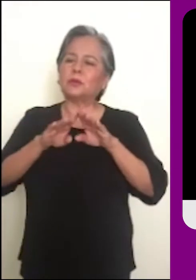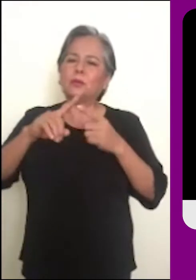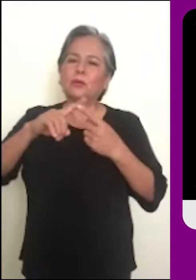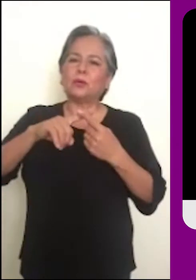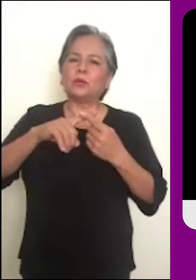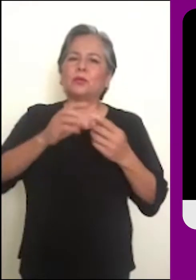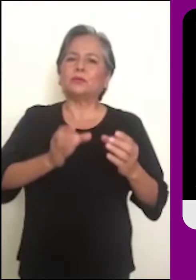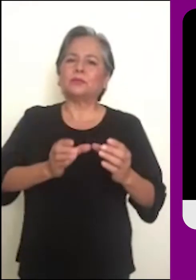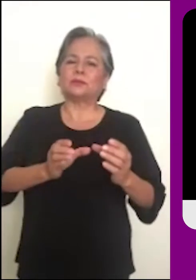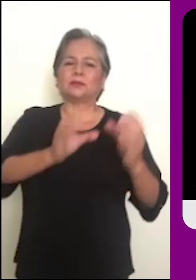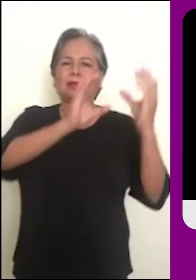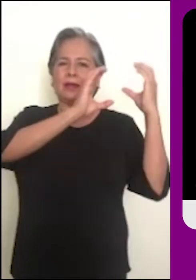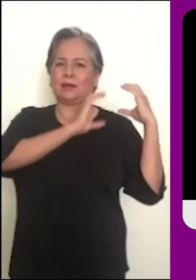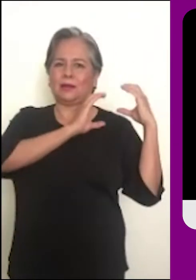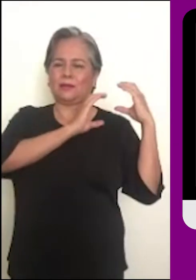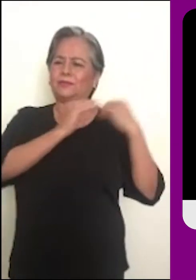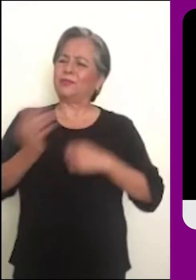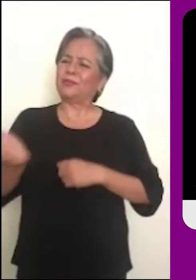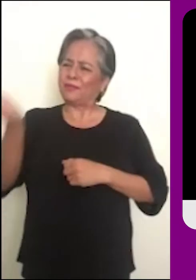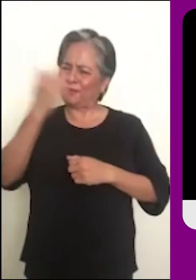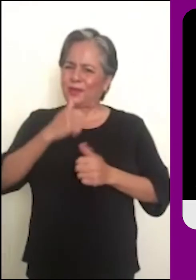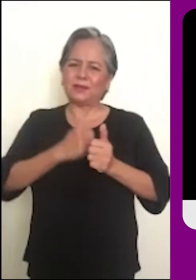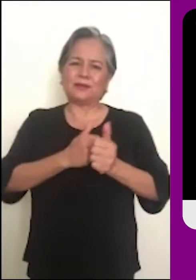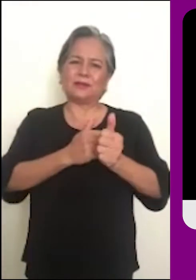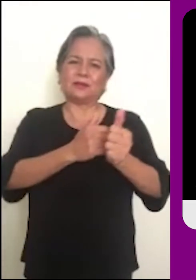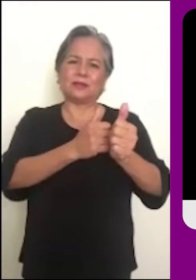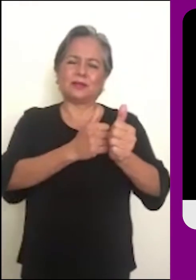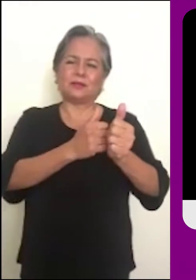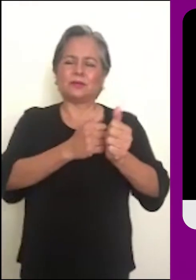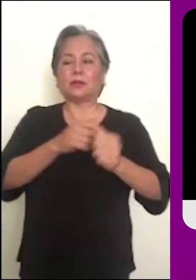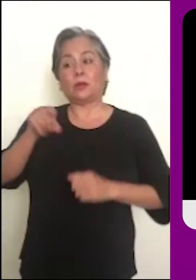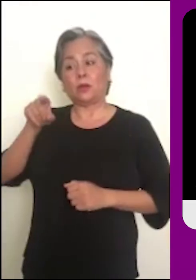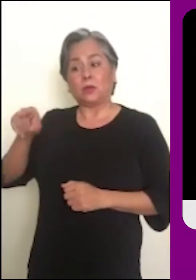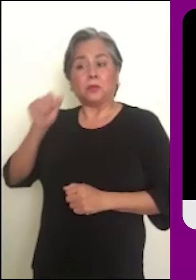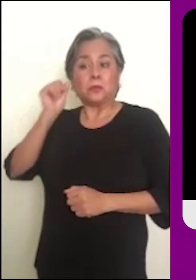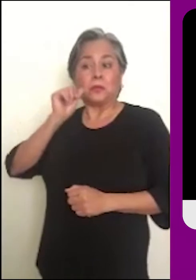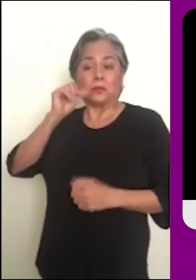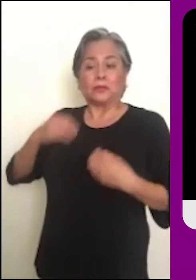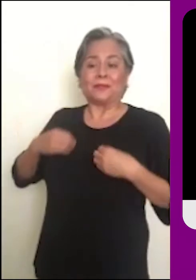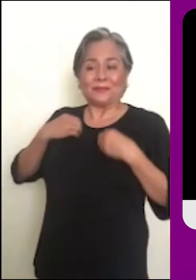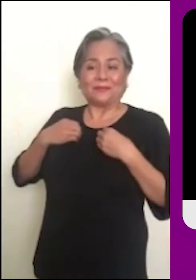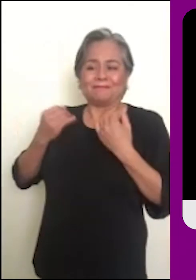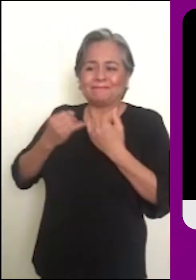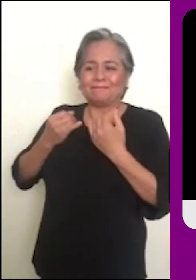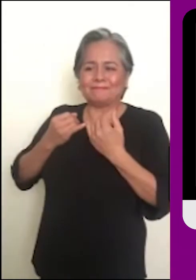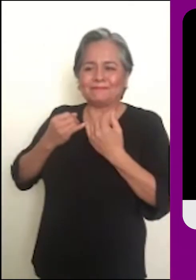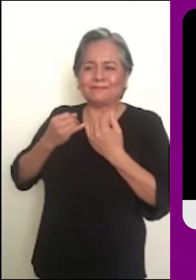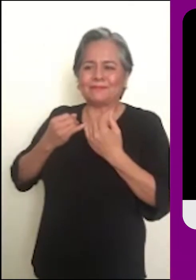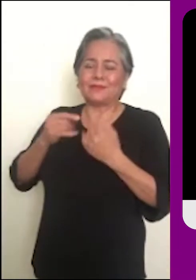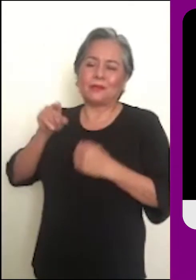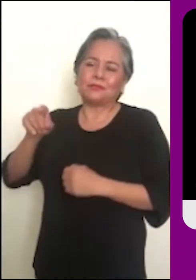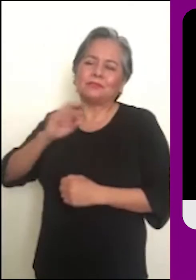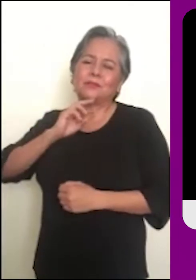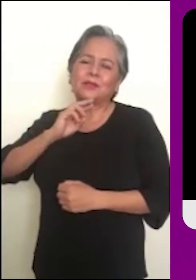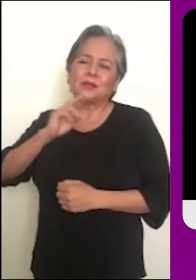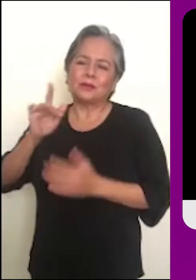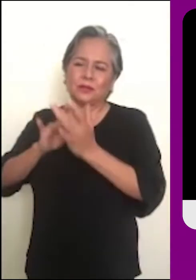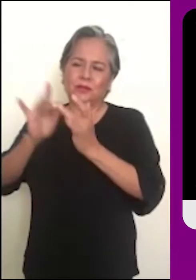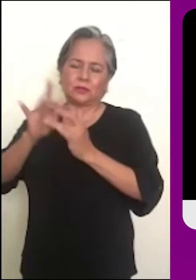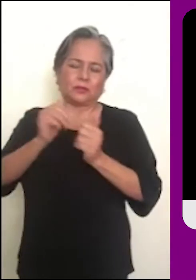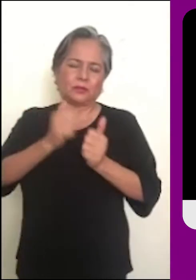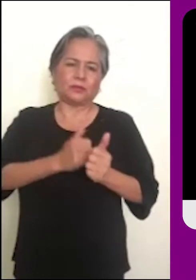su cruz de cada día y me siga. Pues el que quiera conservar para sí mismo su vida, la perderá.